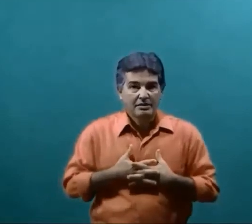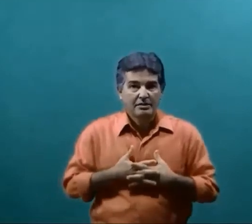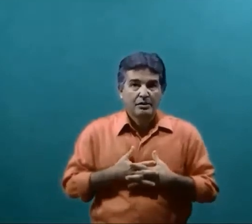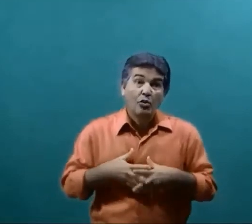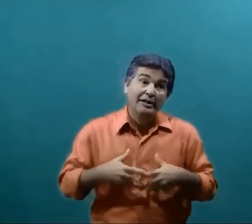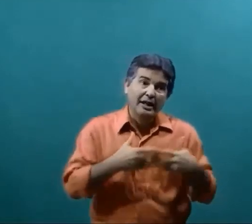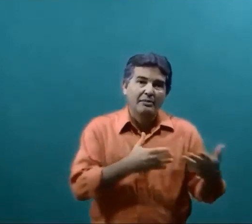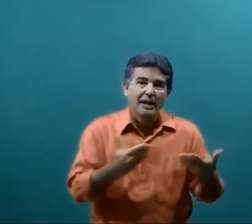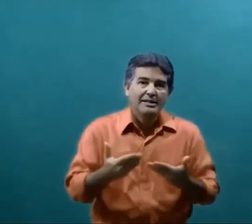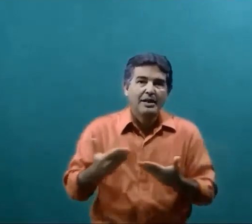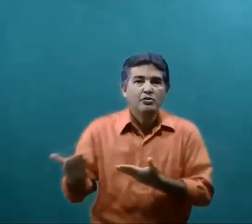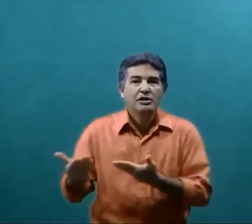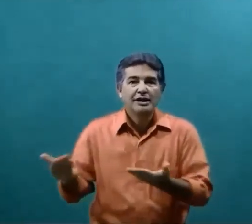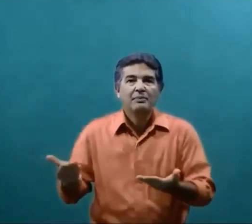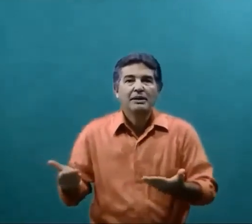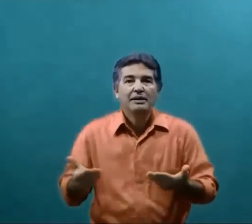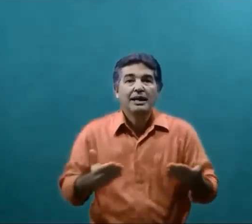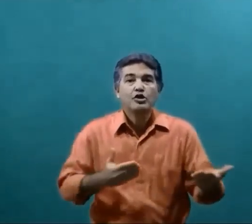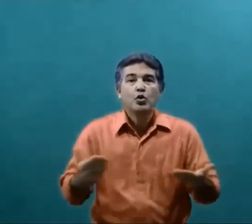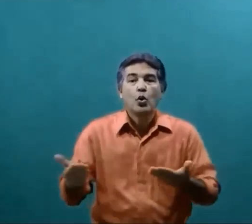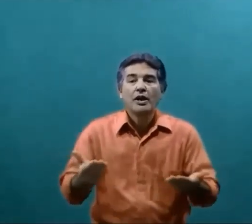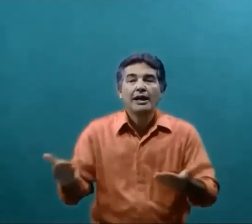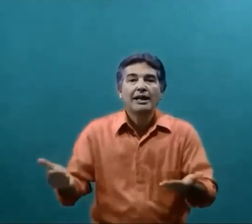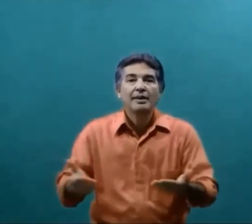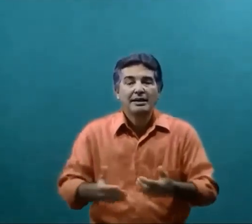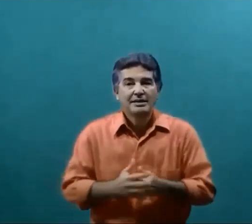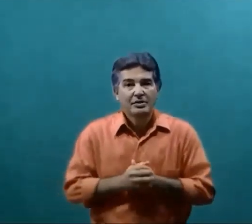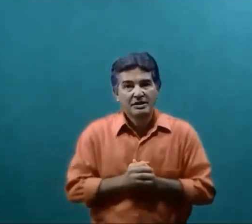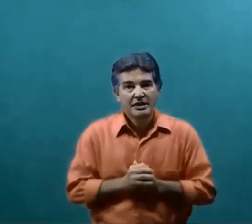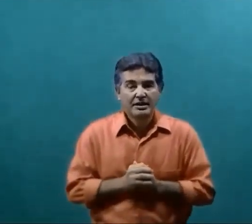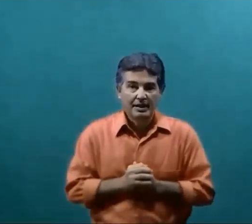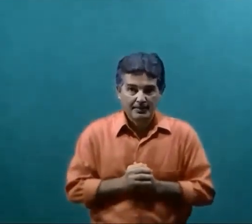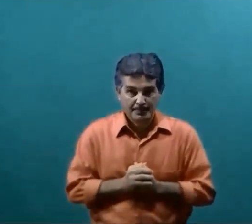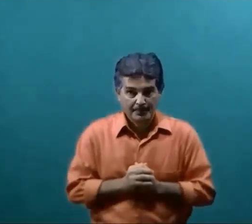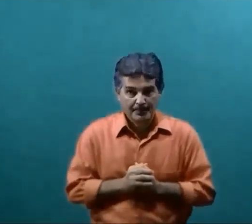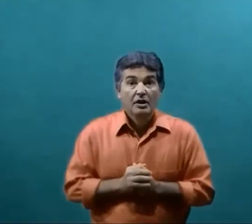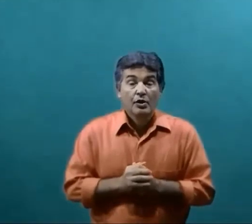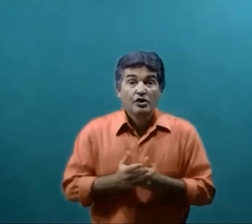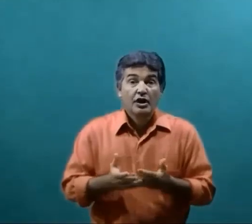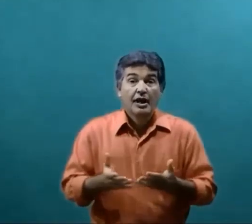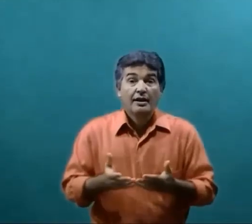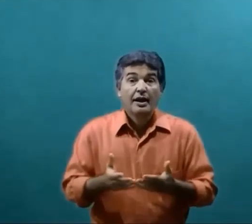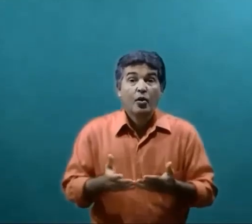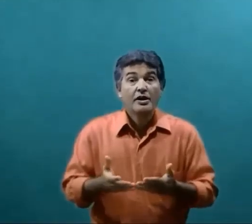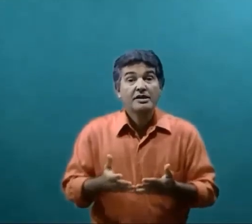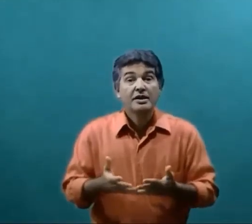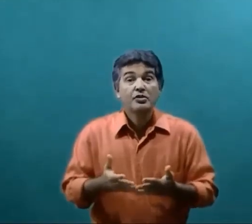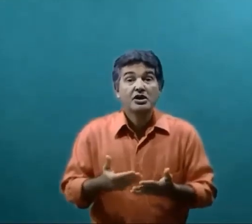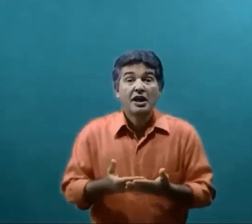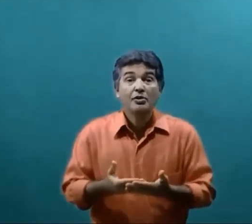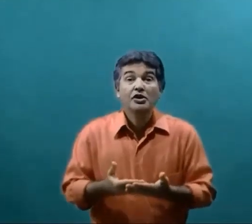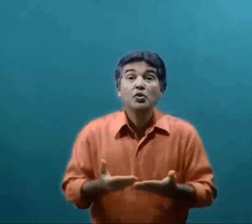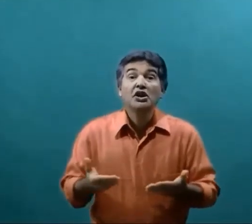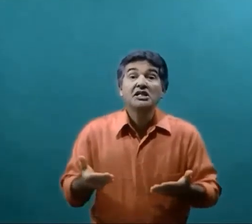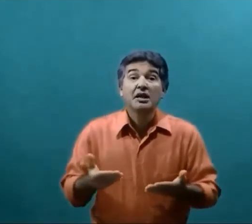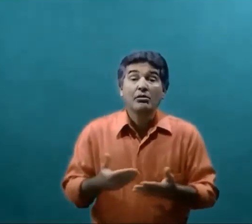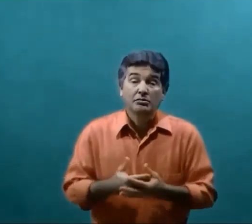Ou a ter mais saúde A depender da escolha Da alimentação Que se tem Eu cheguei até A conhecer o sinal De nutrição